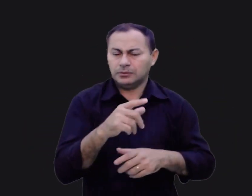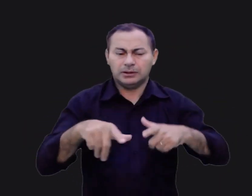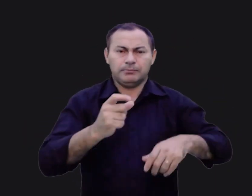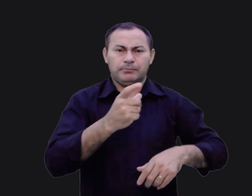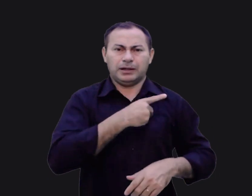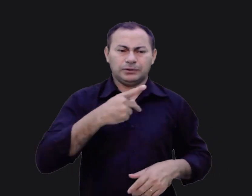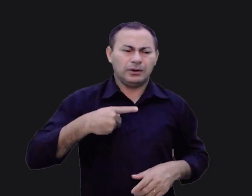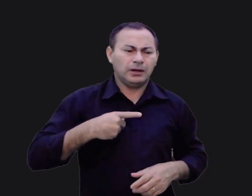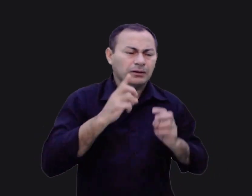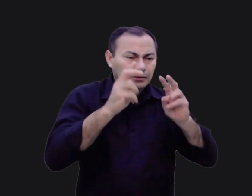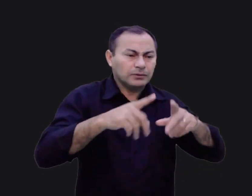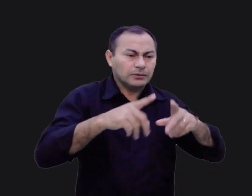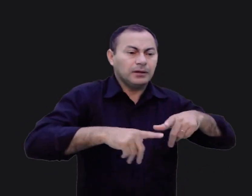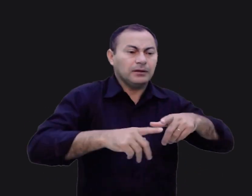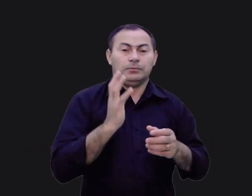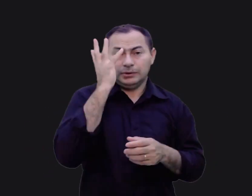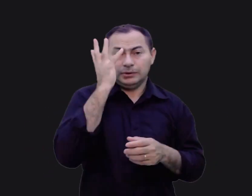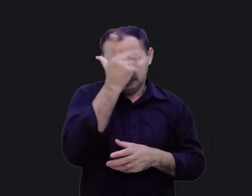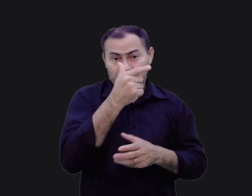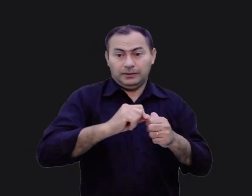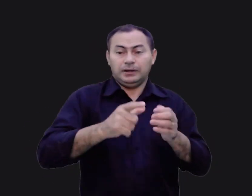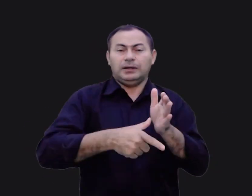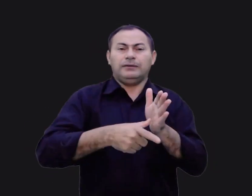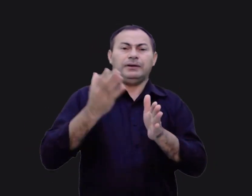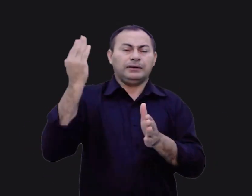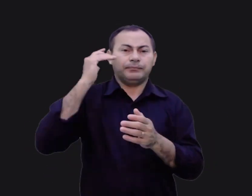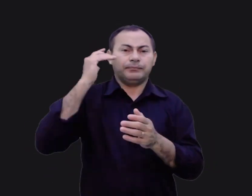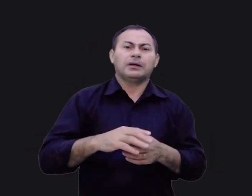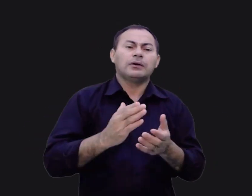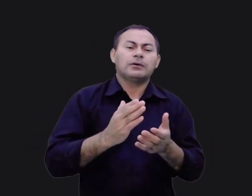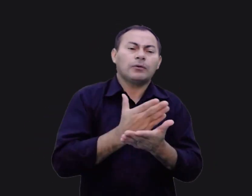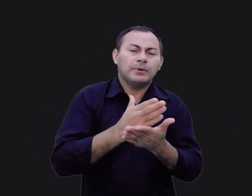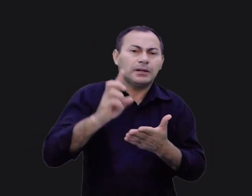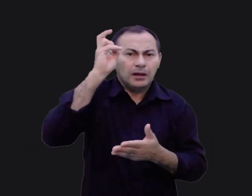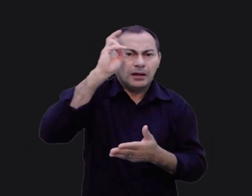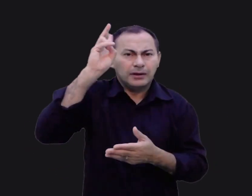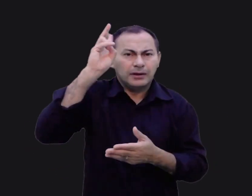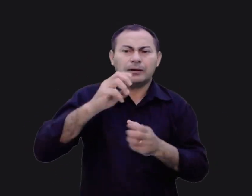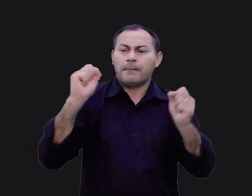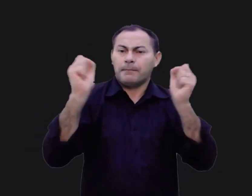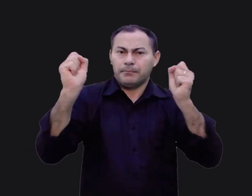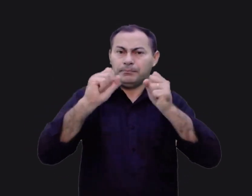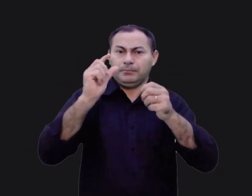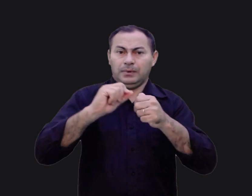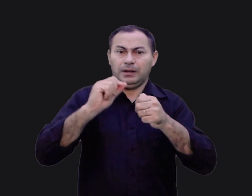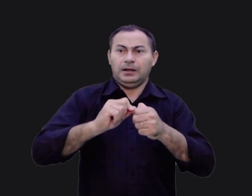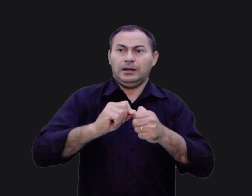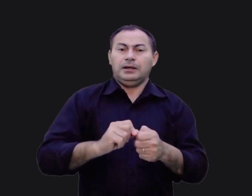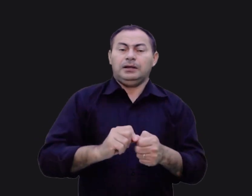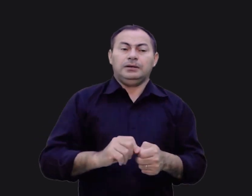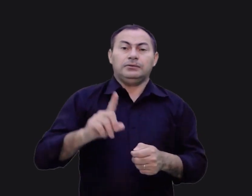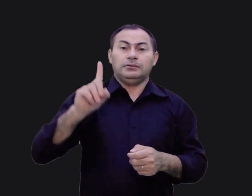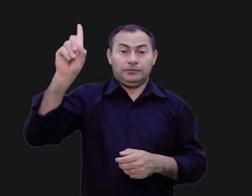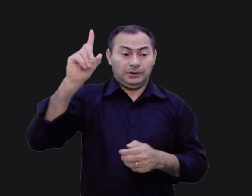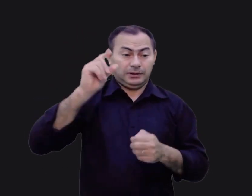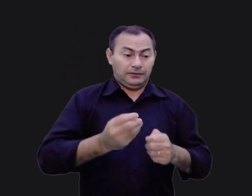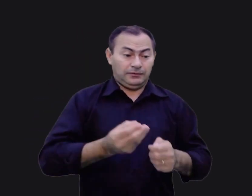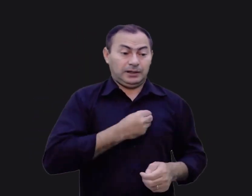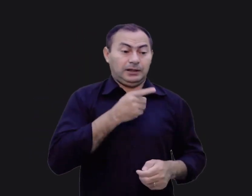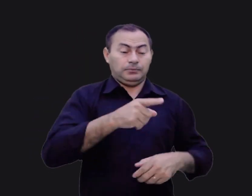Então eu comecei a lembrá-lo de algumas coisas maravilhosas que Deus tinha feito através do ministério daquele homem.